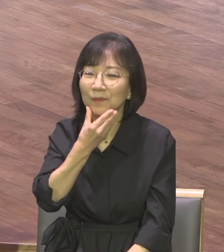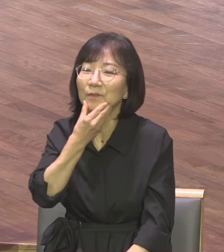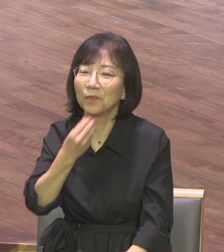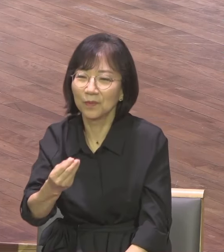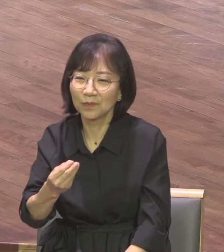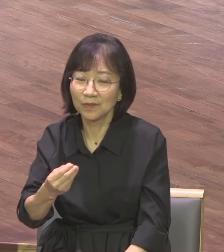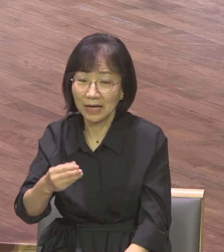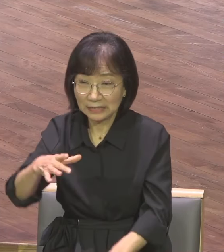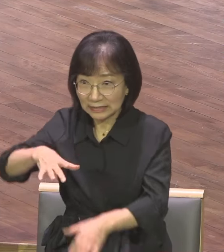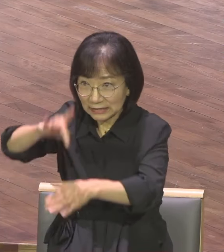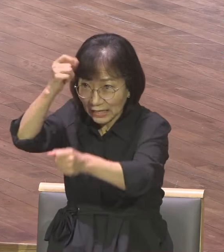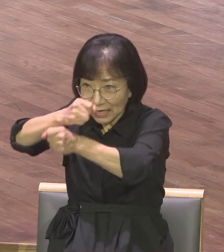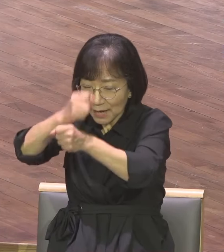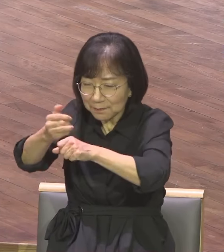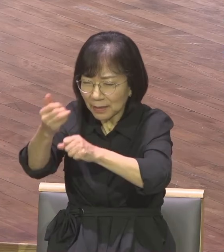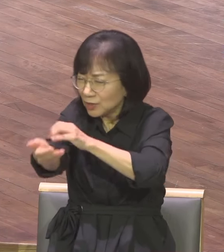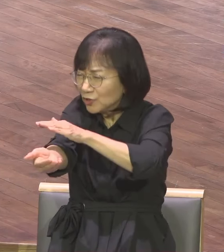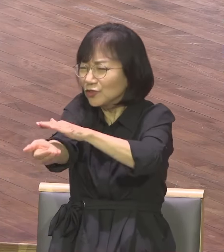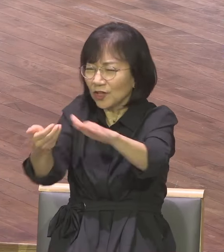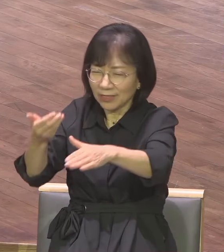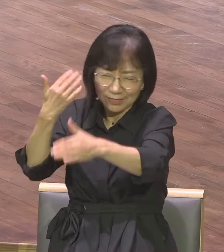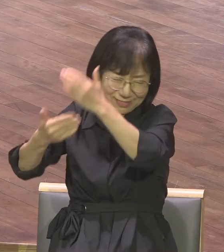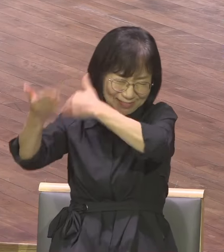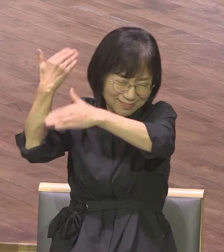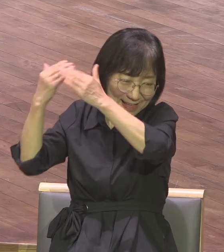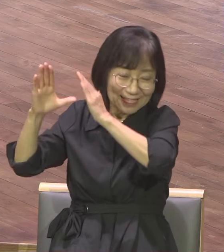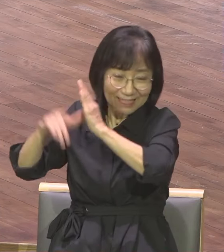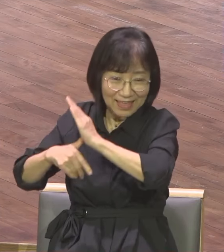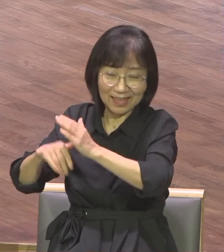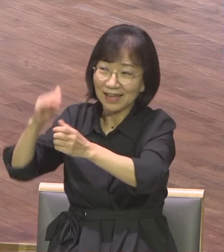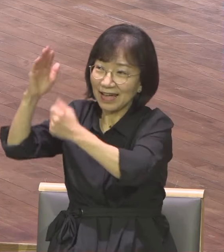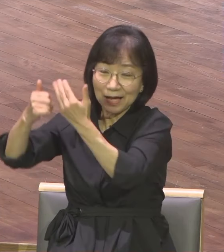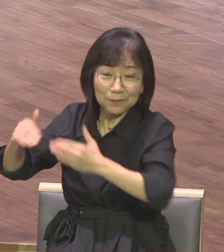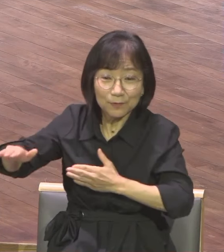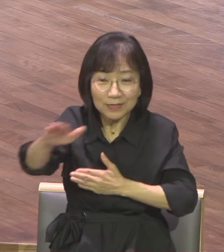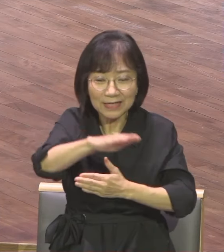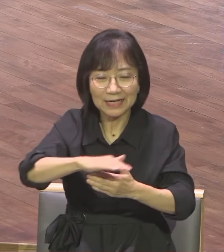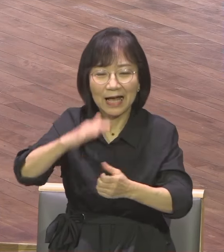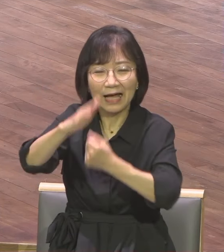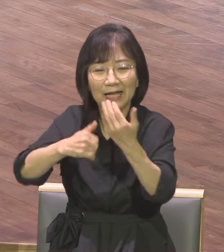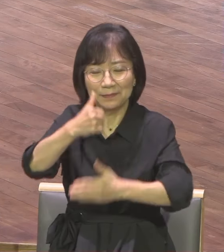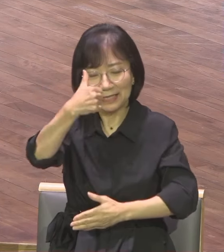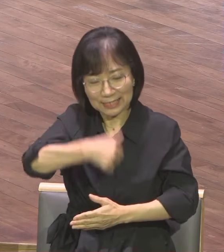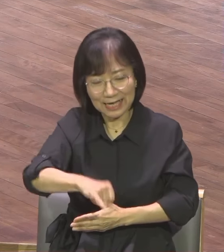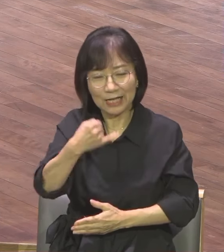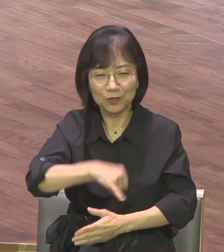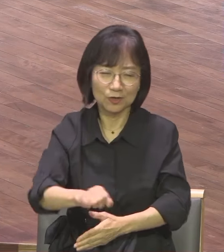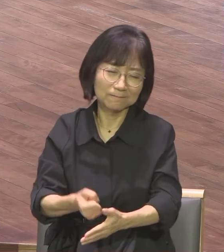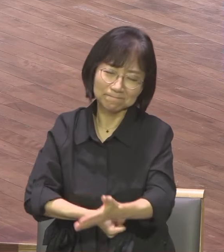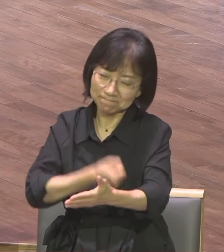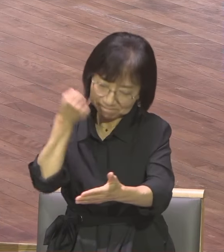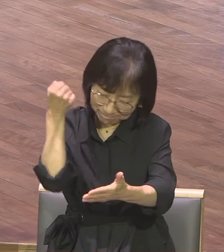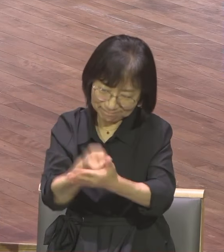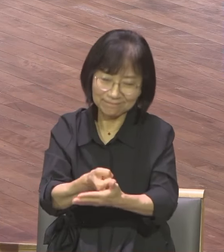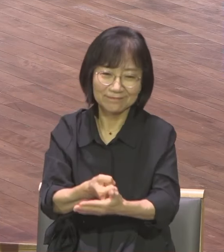하나님이 우리를 하나님의 자녀로 삼아 주셨다 택한받았다